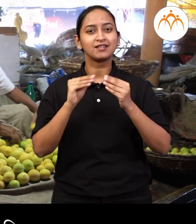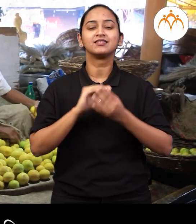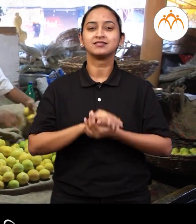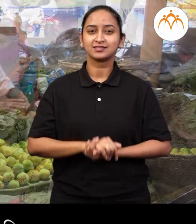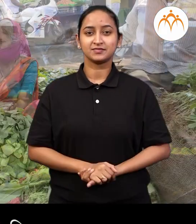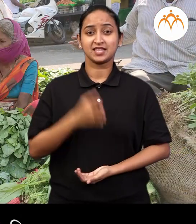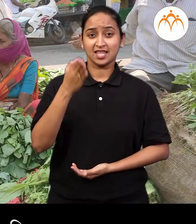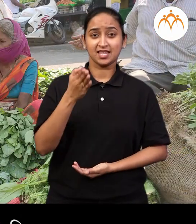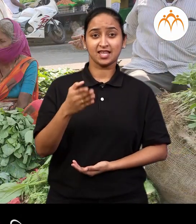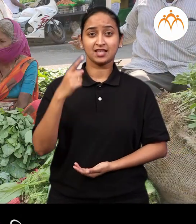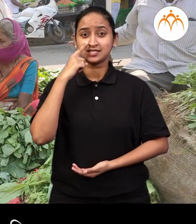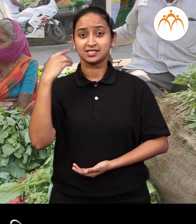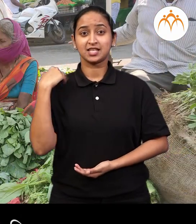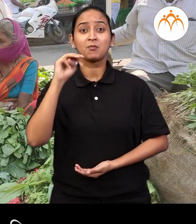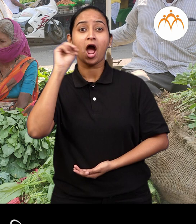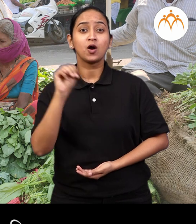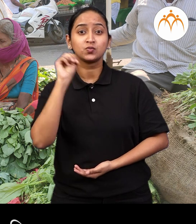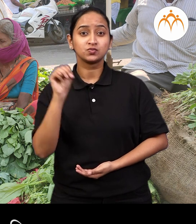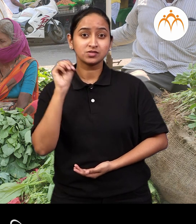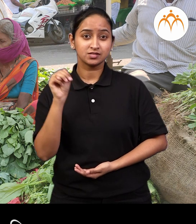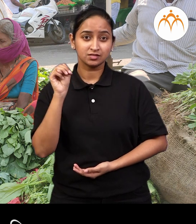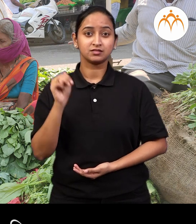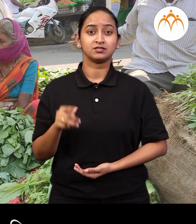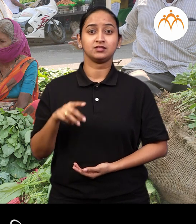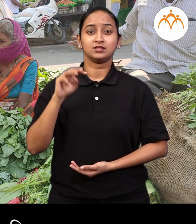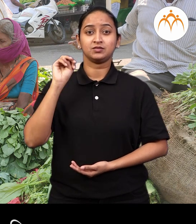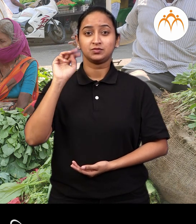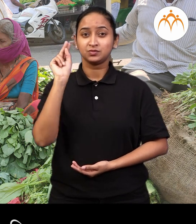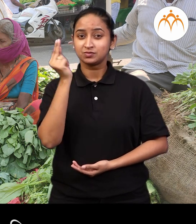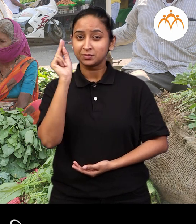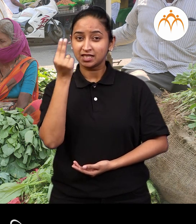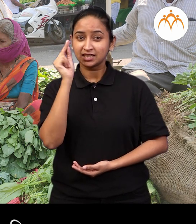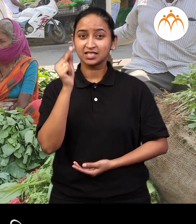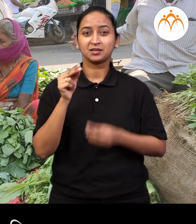या माउशी पालेई भाजी विक्ताथ